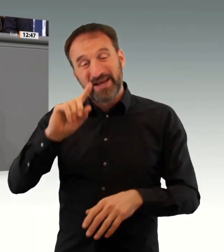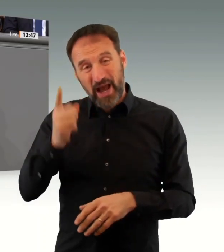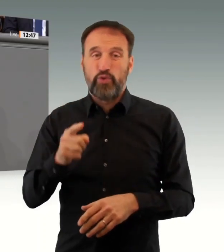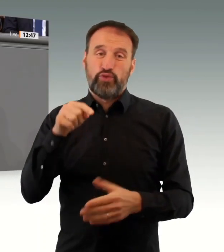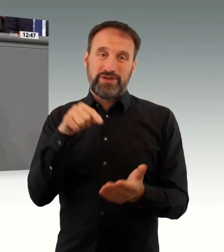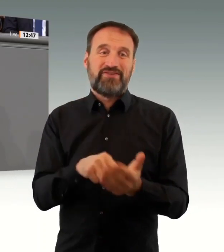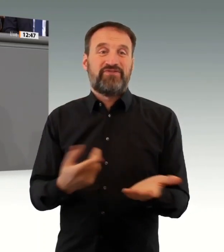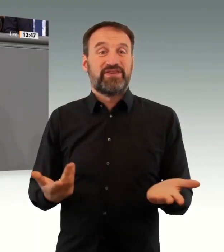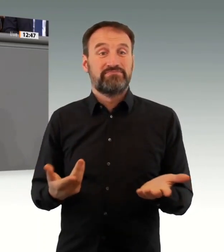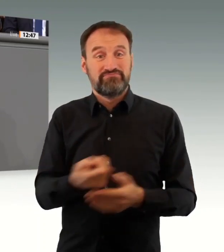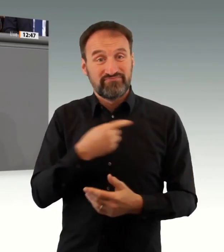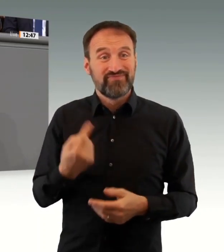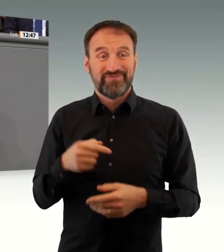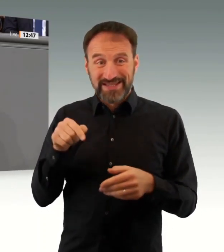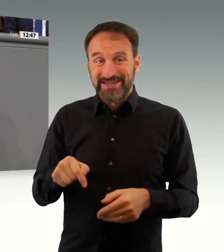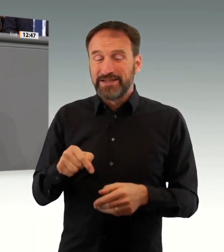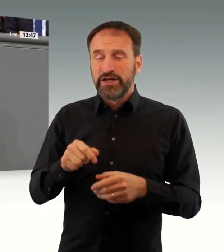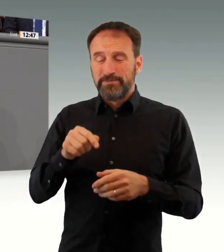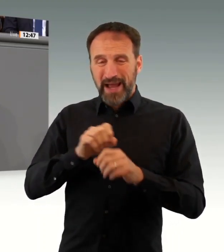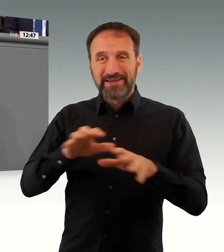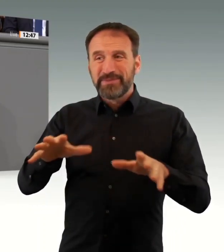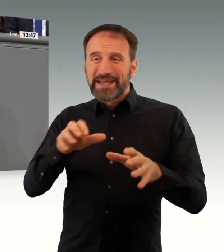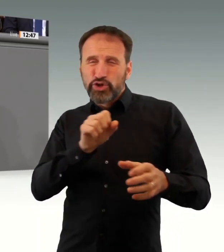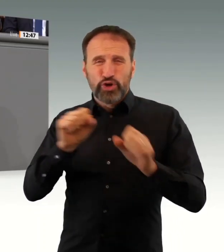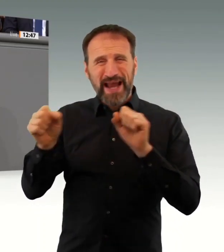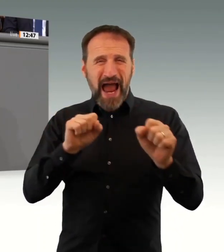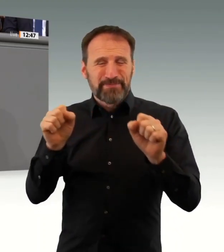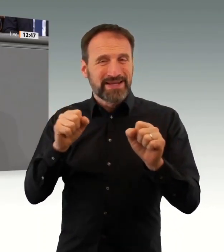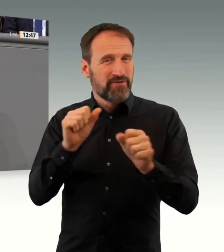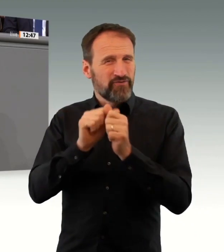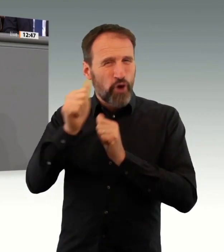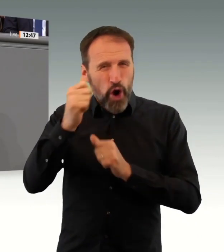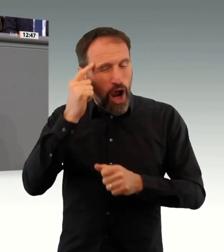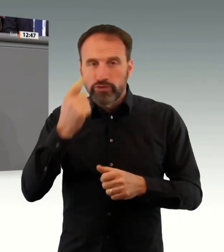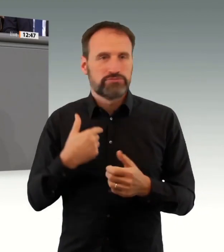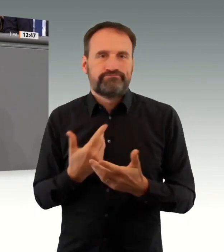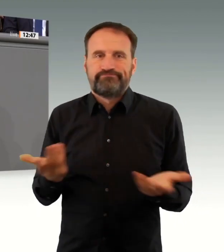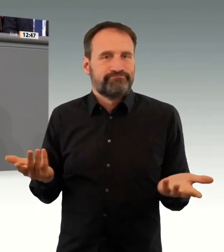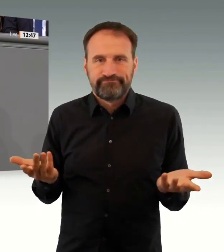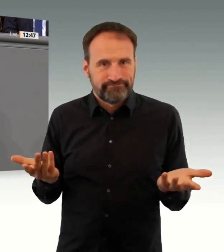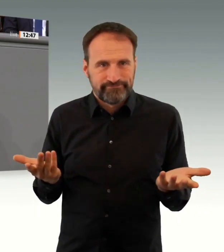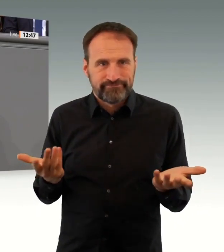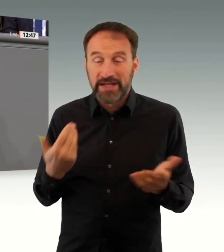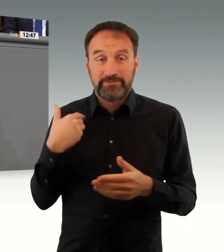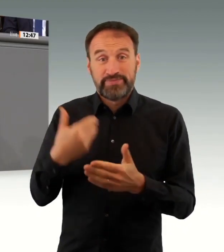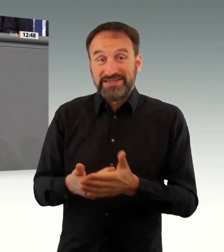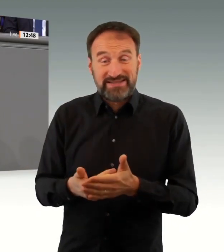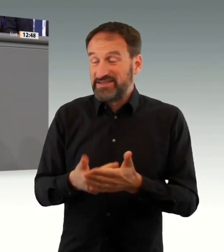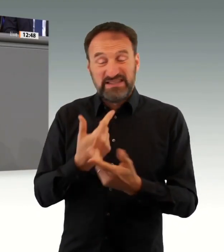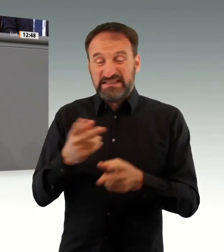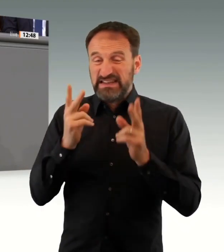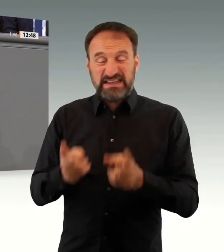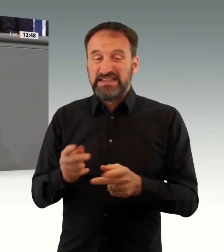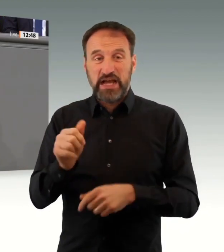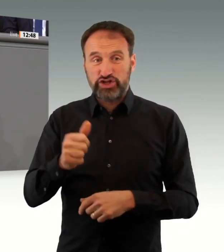gibt, dann heißt das nicht unbedingt, dass dort schlechter Schutz geleistet wurde. Denn seit der Pandemie gibt